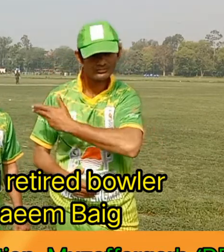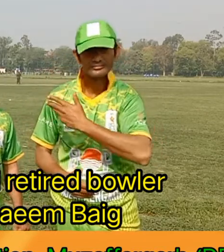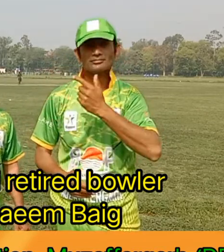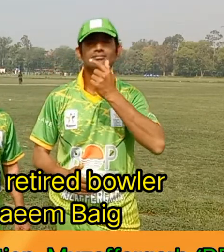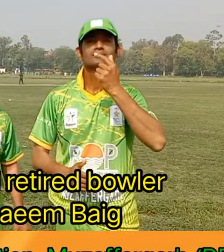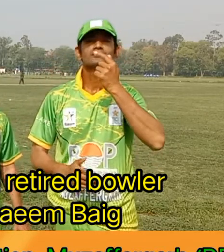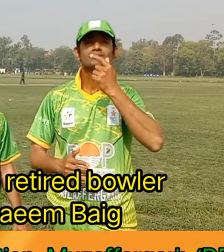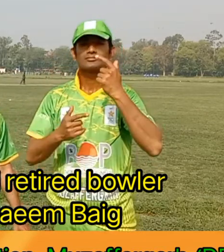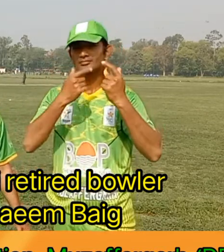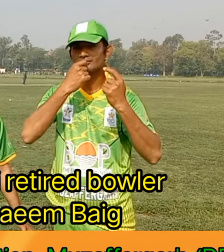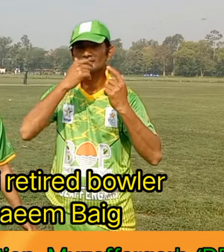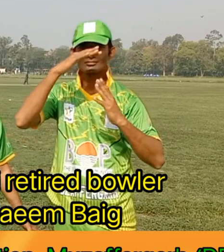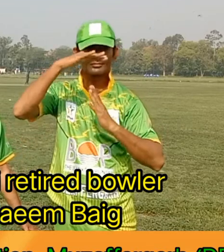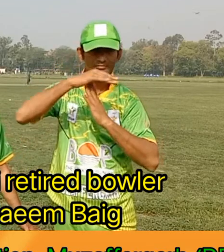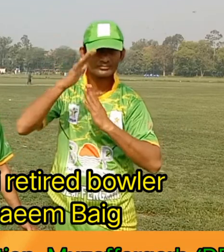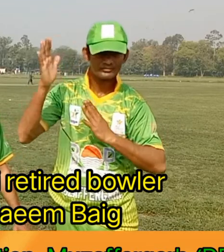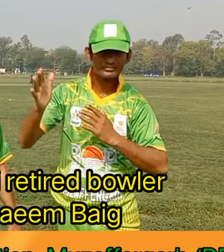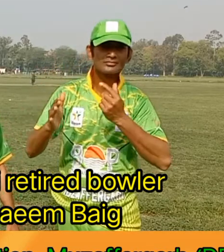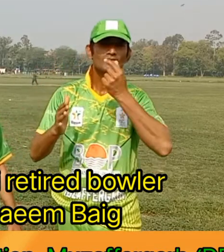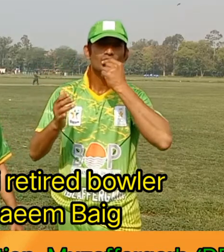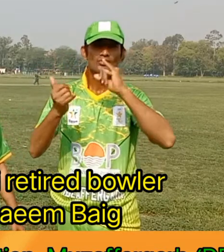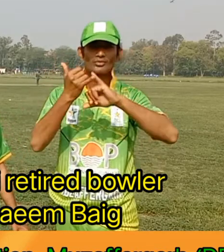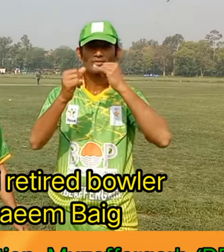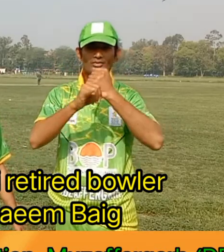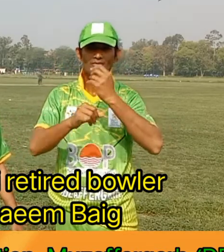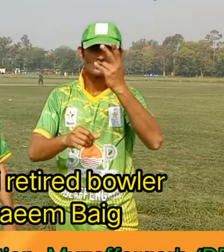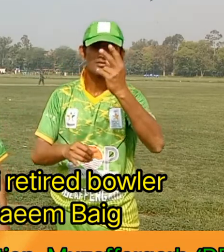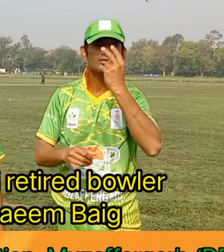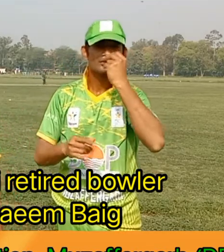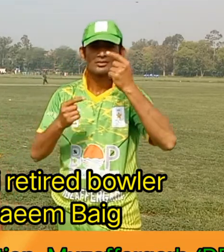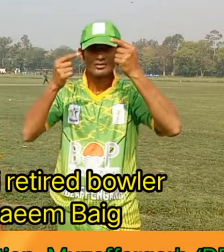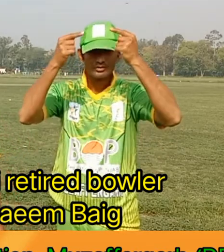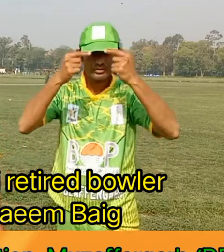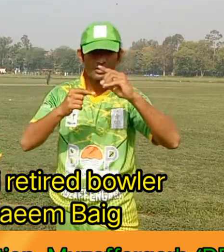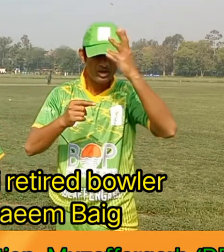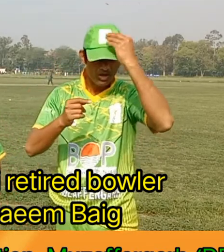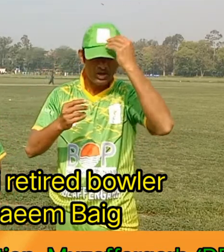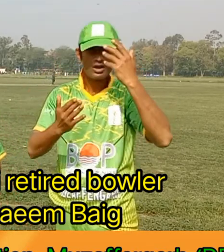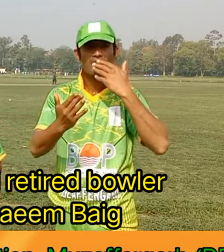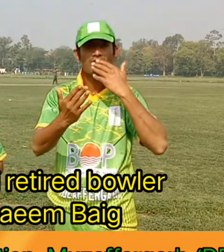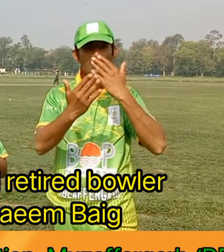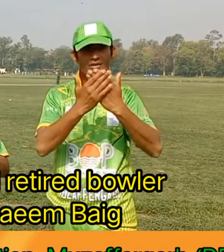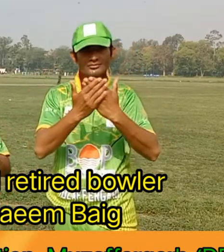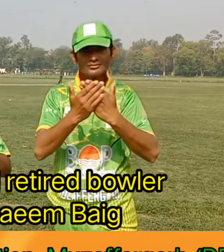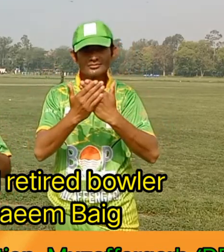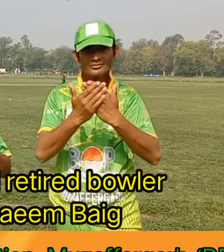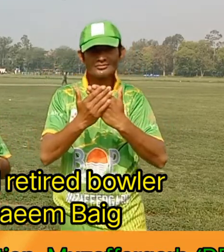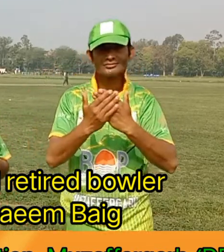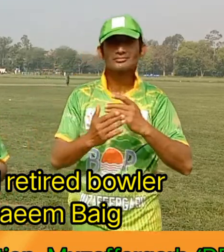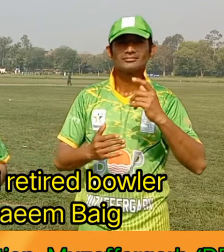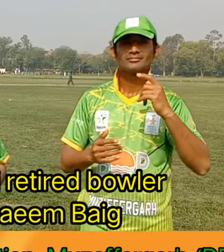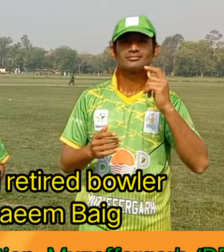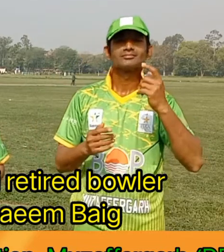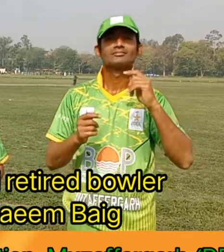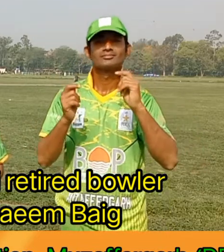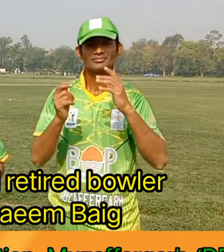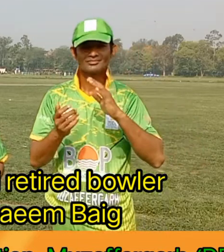ٹائم ہوا تھا اور 2020 میں ہونا تھا لیکن کوویڈ کی وجہ سے منسوخ کر دیا گیا اور یہ تین سال بعد ہونے جا رہا ہے تو